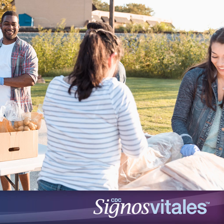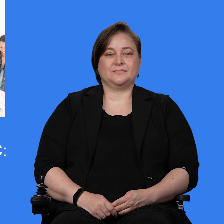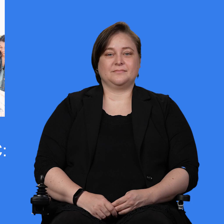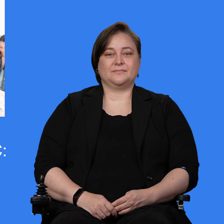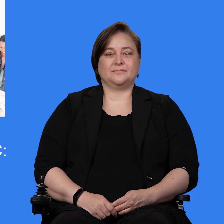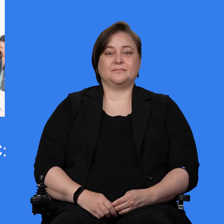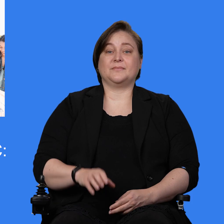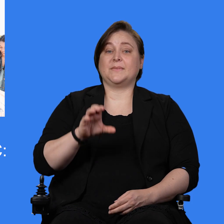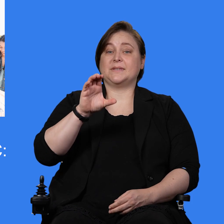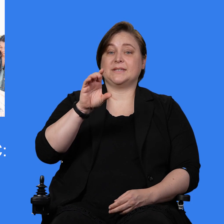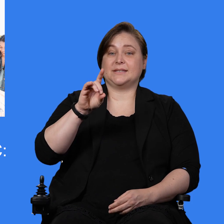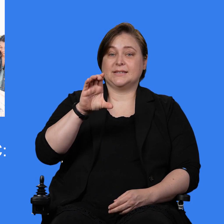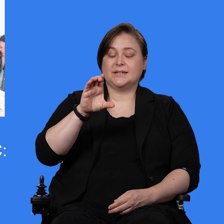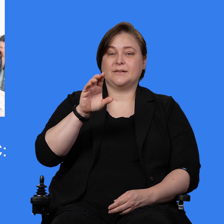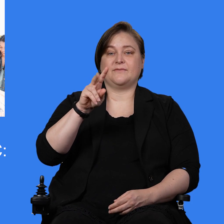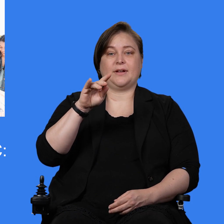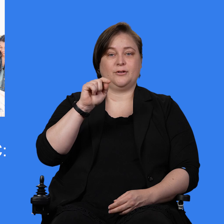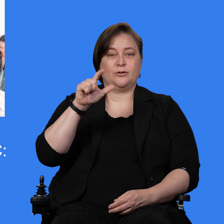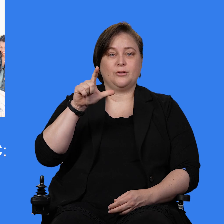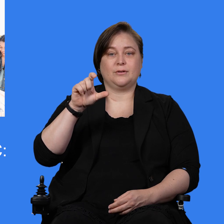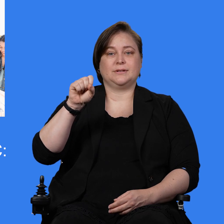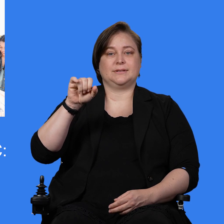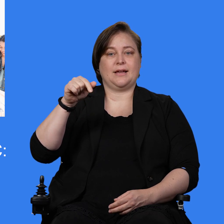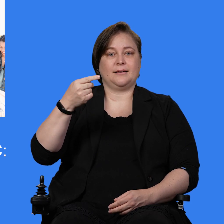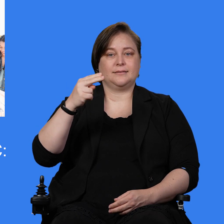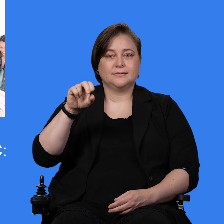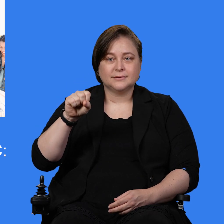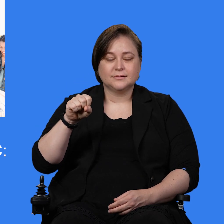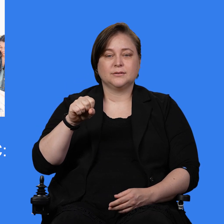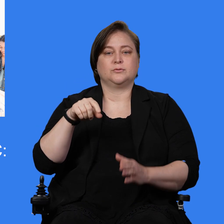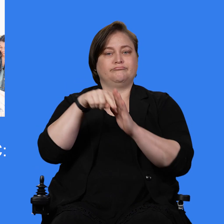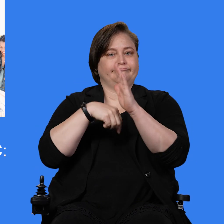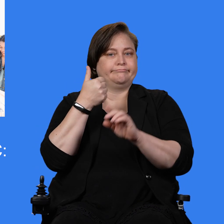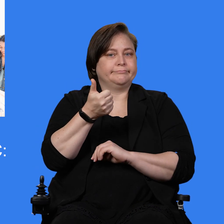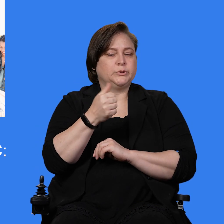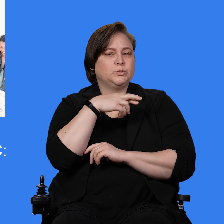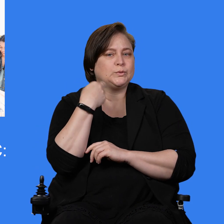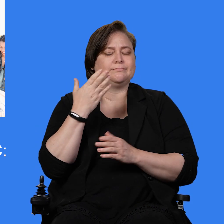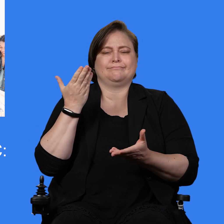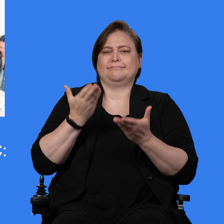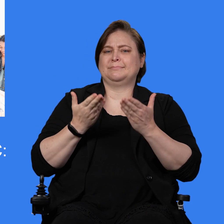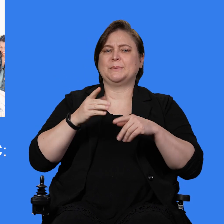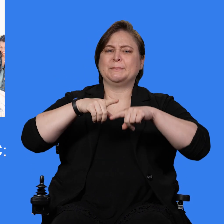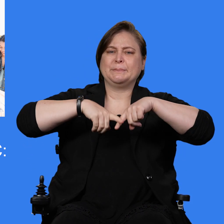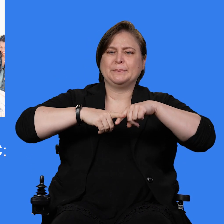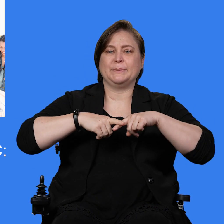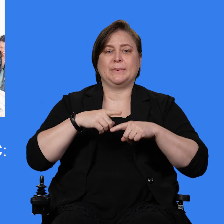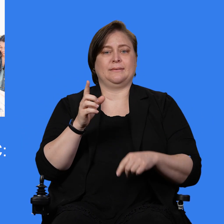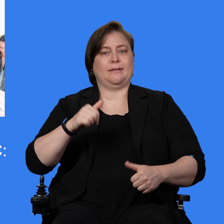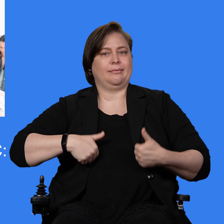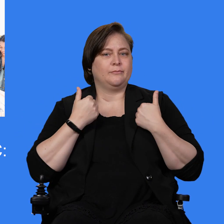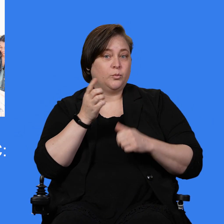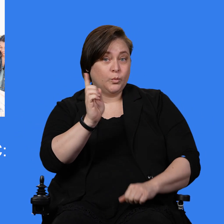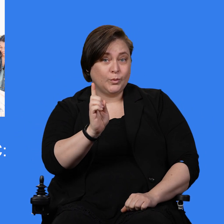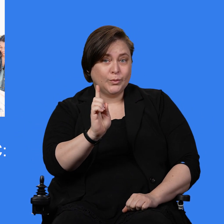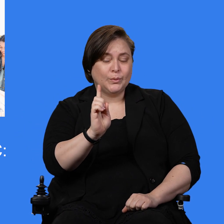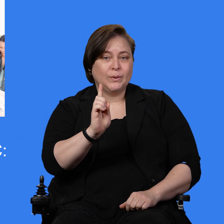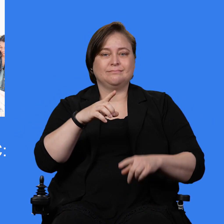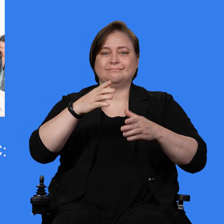Signos vitales de los CDC. El riesgo de suicidio está ligado a las condiciones económicas y sociales. En promedio, una